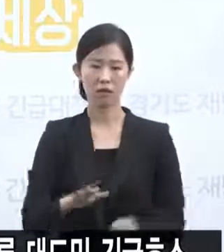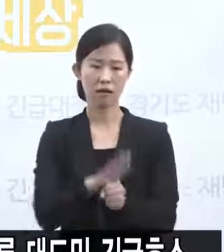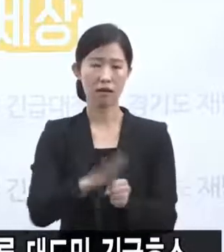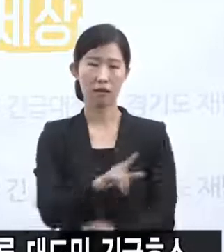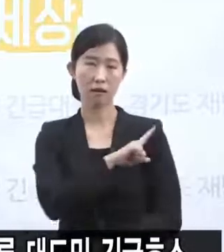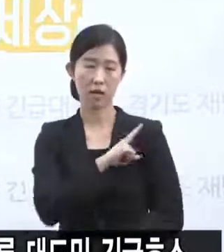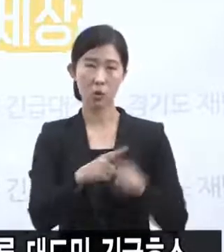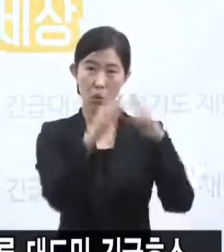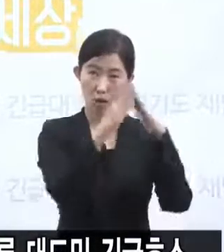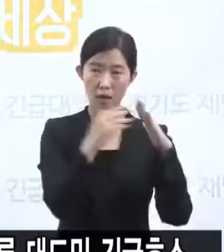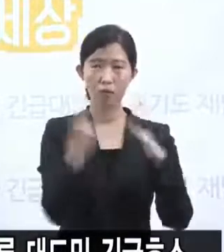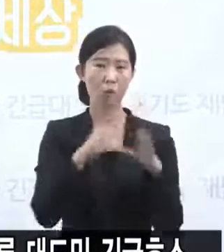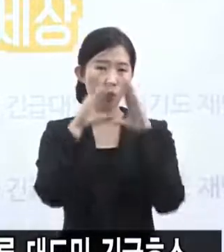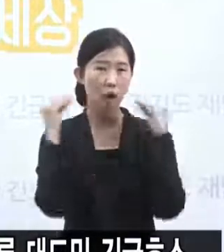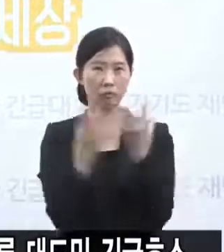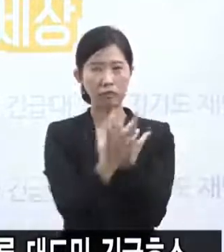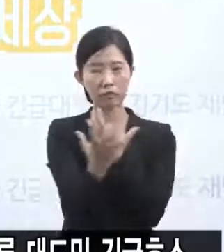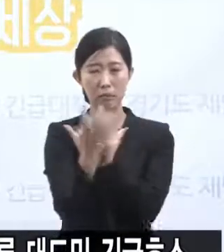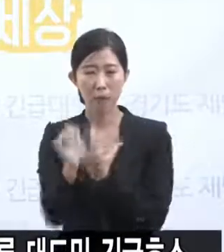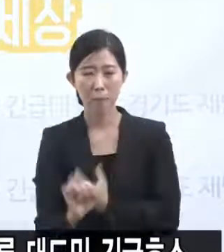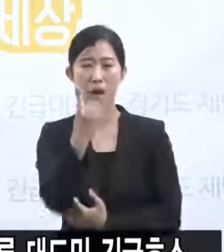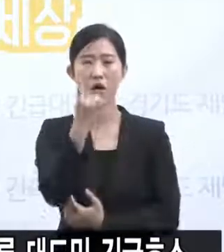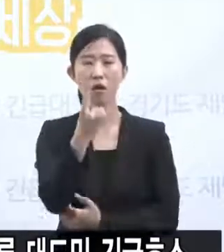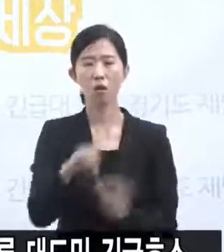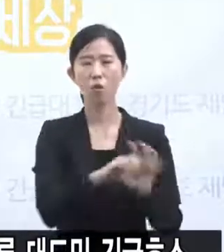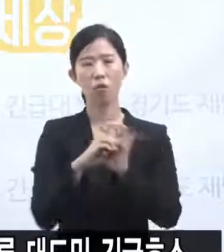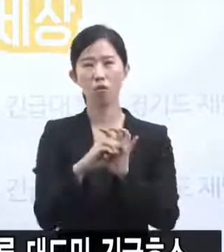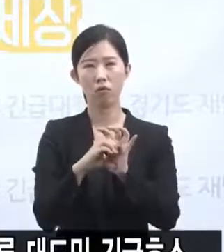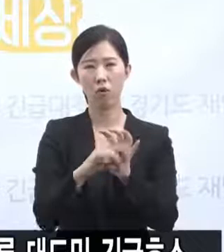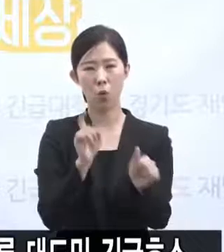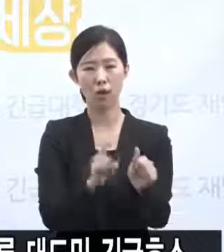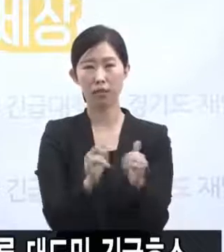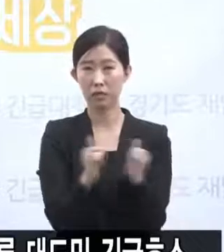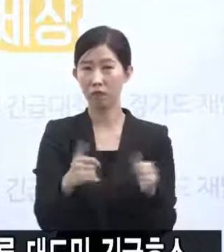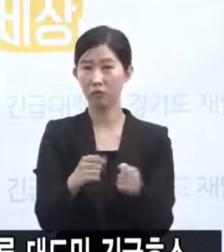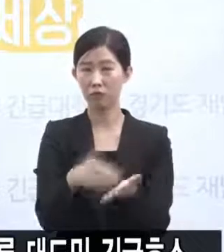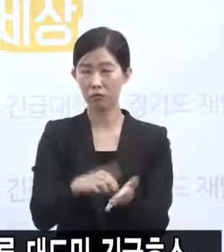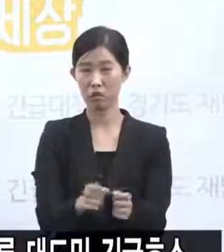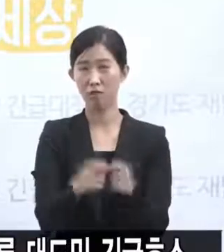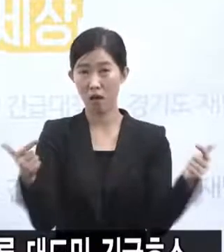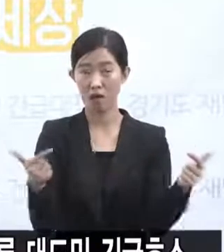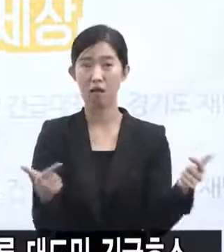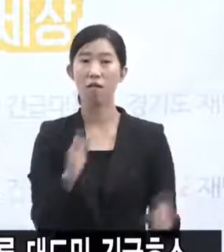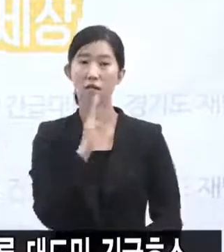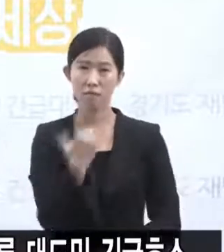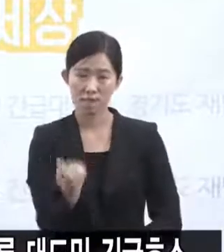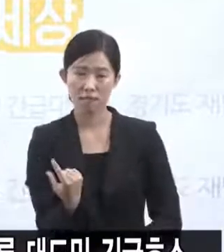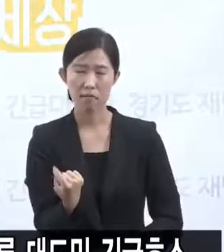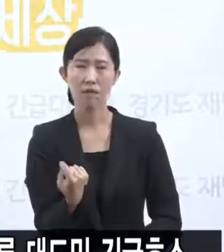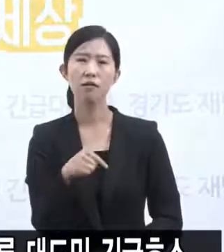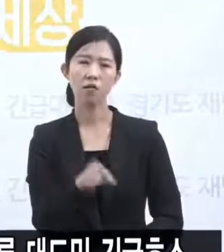광화문 집회로 인한 코로나 확진자는 교회와 이 집회의 성격 때문에